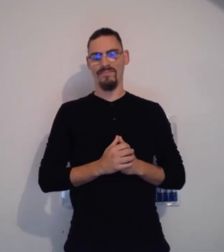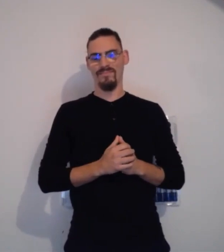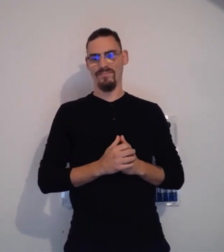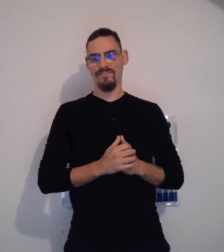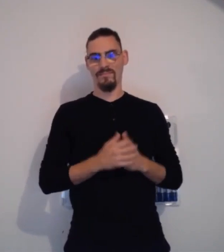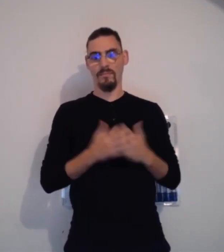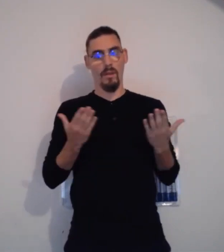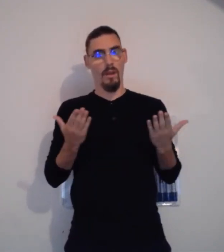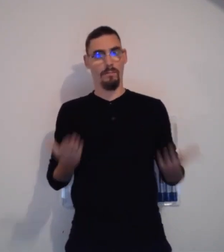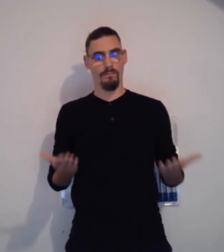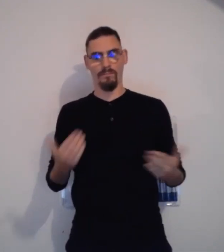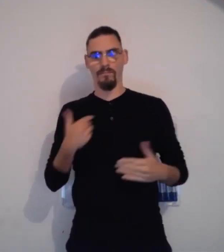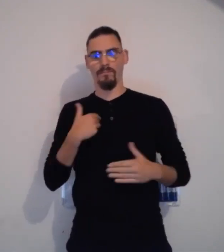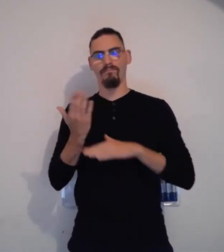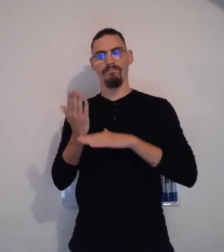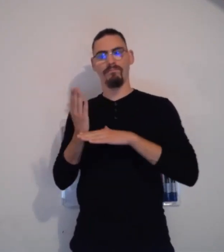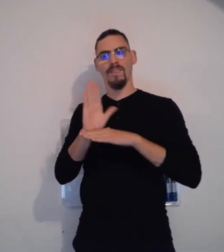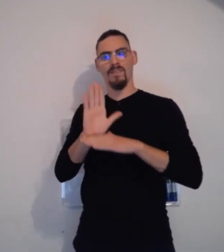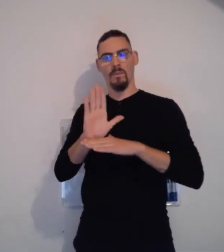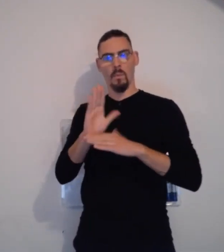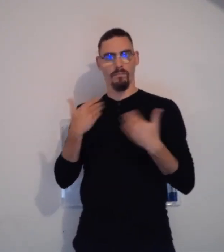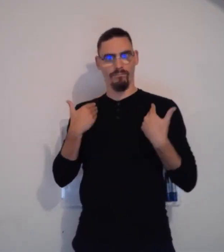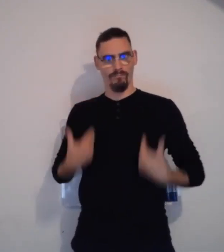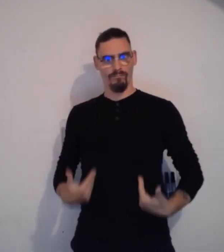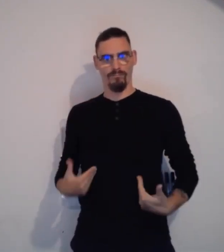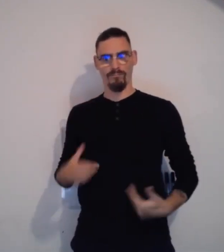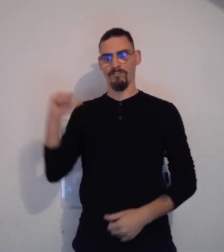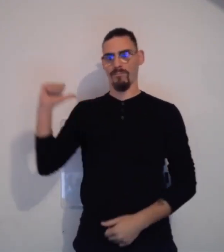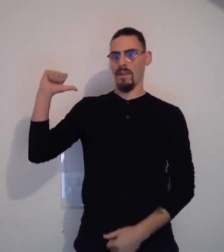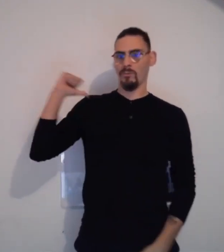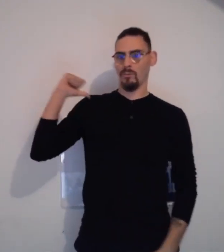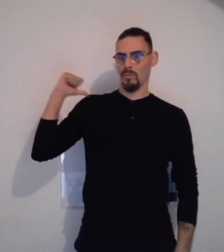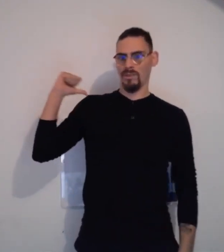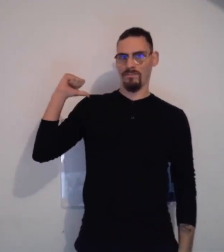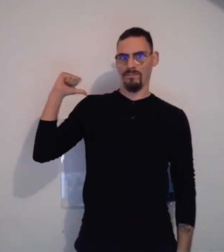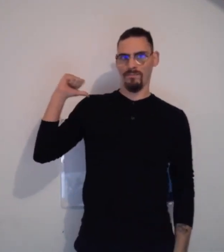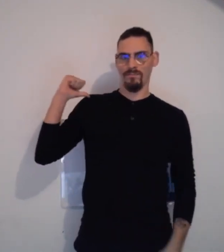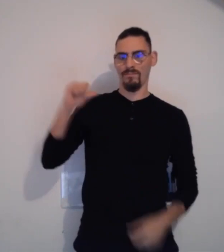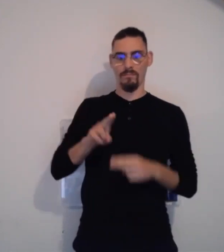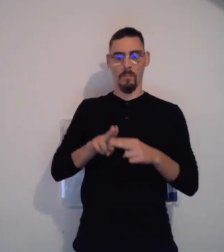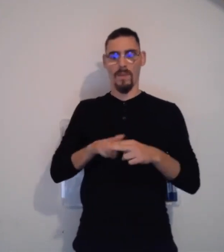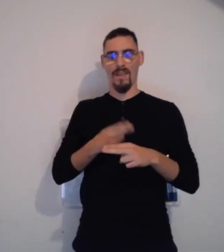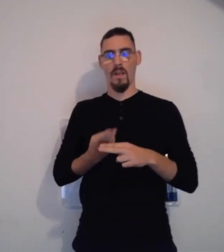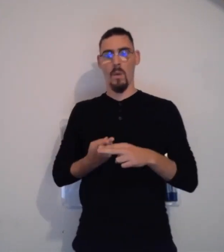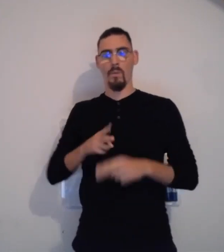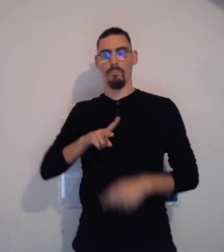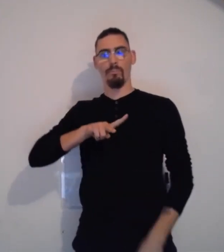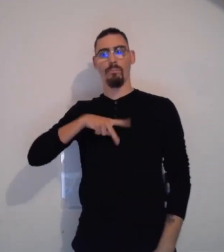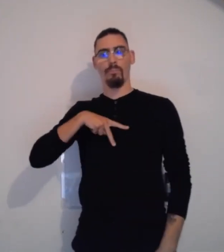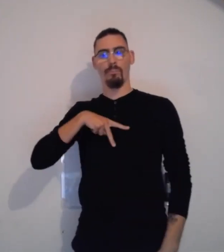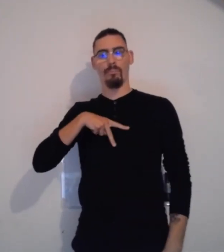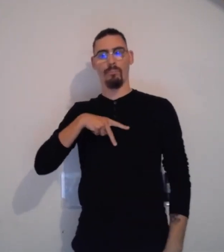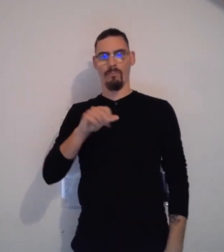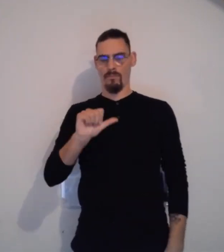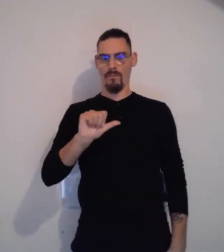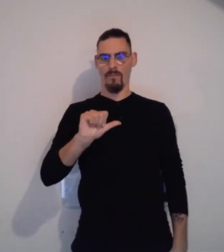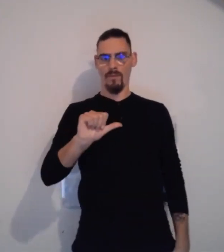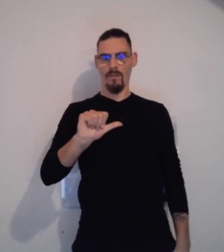créer cette sensibilisation à la langue des signes. Alors moi, je me présente, je suis Anthony. Voici mon